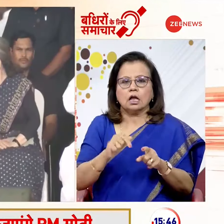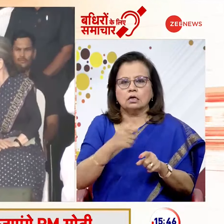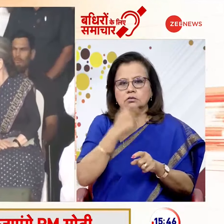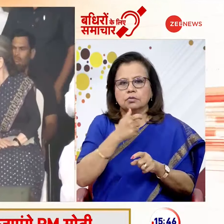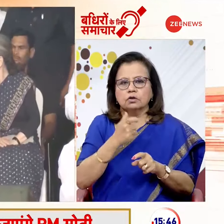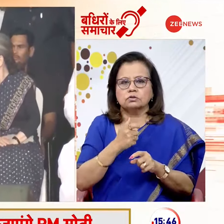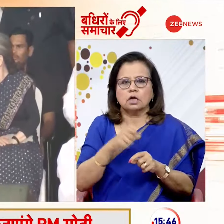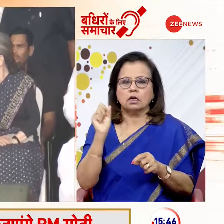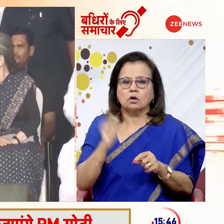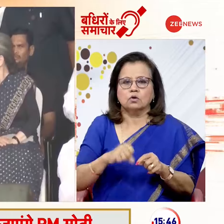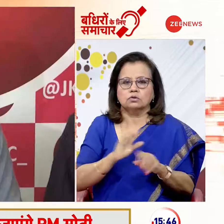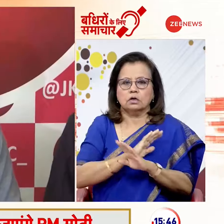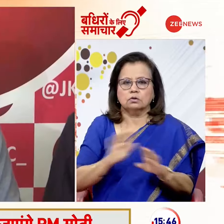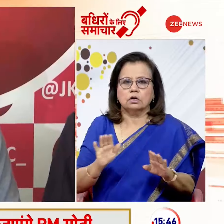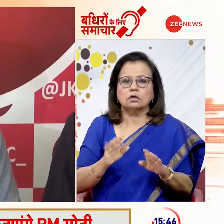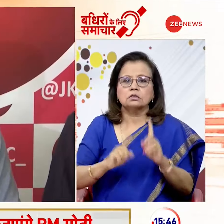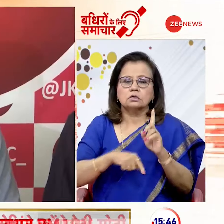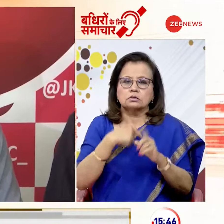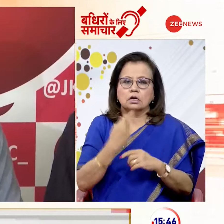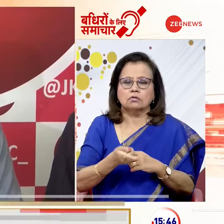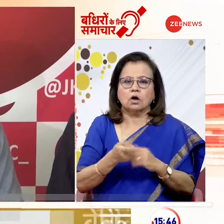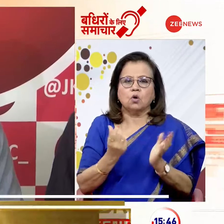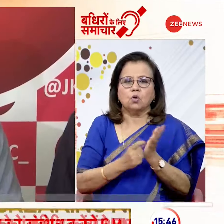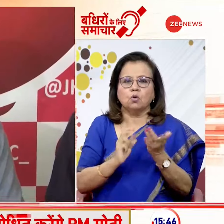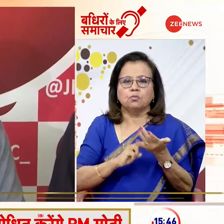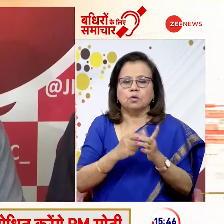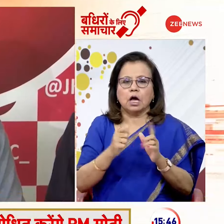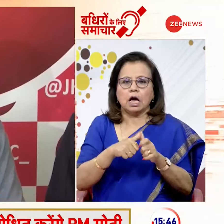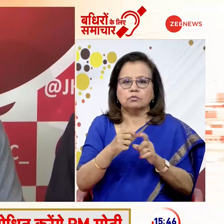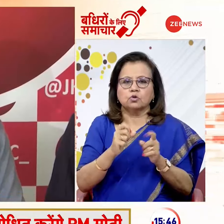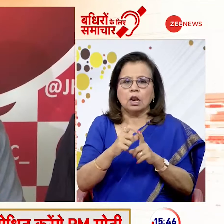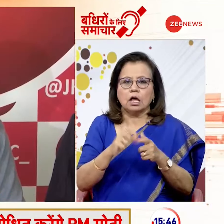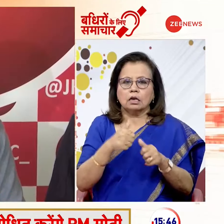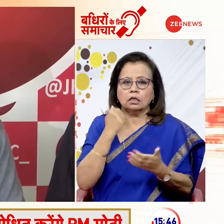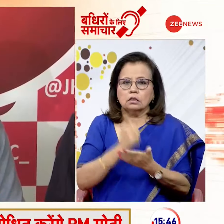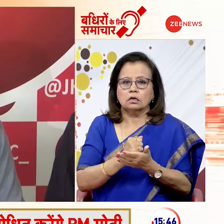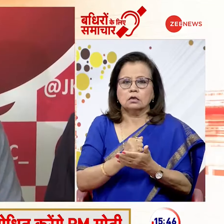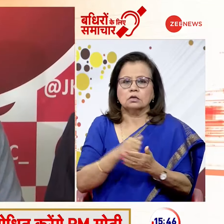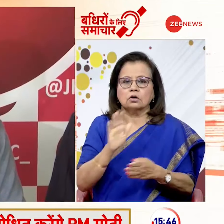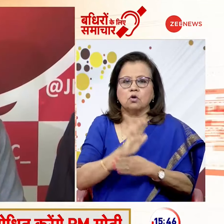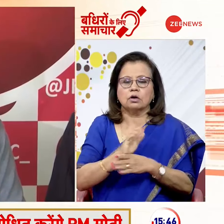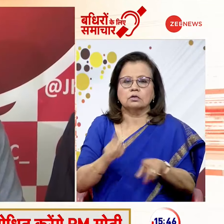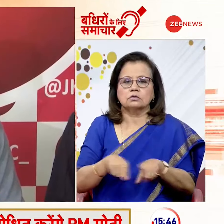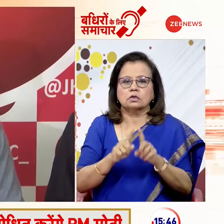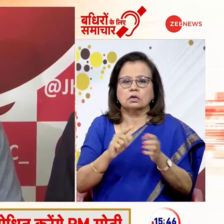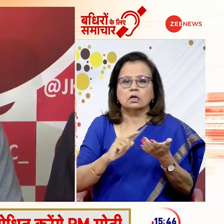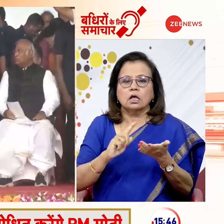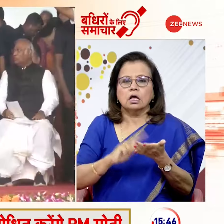से नुकसान होता है इसके अलावा उमर अब्दुल्ला ने दावा कि कॉंग्रस के साथ लद्दाक सीट पर